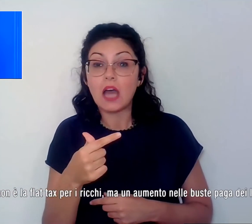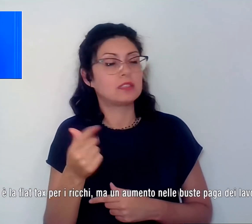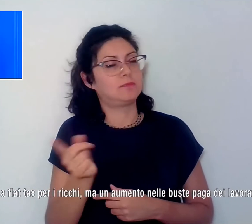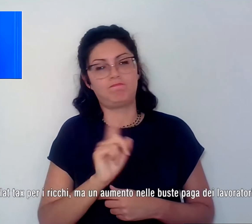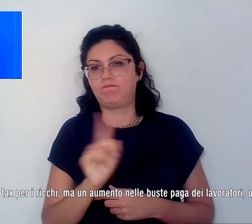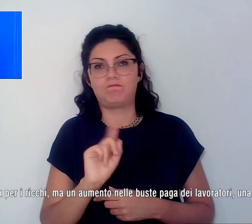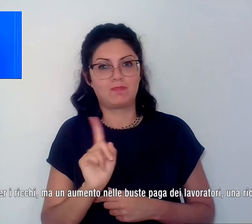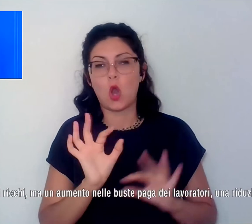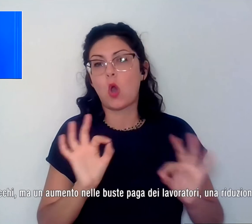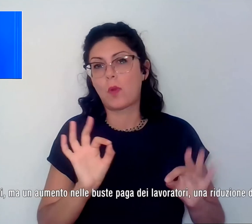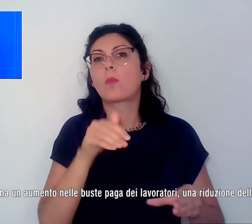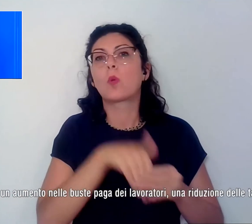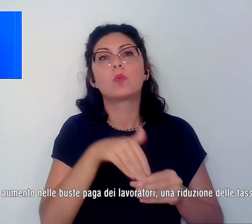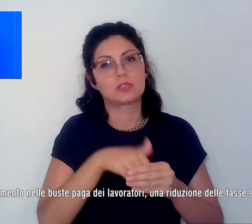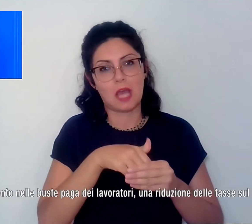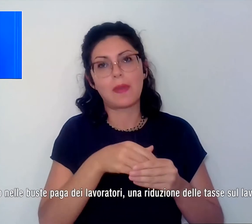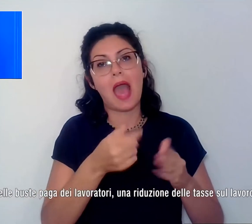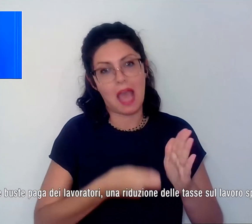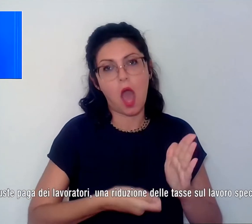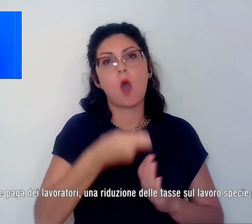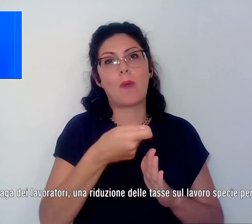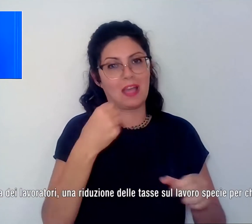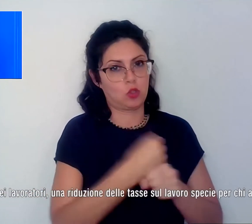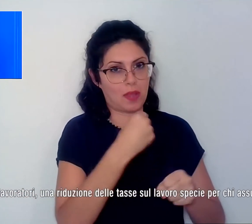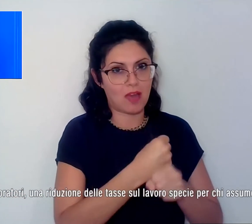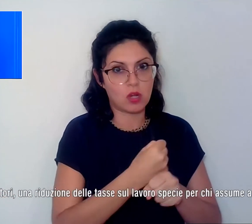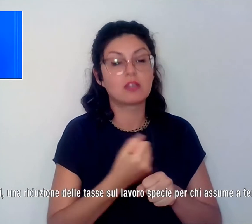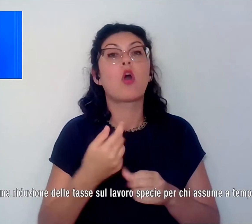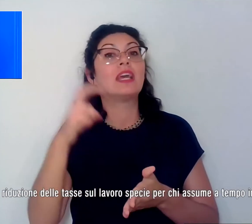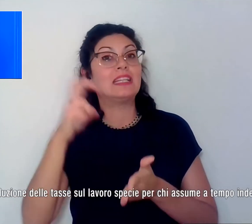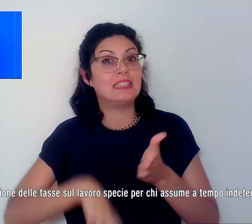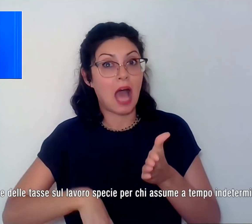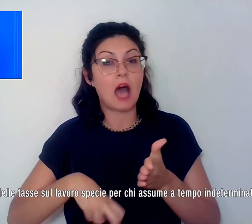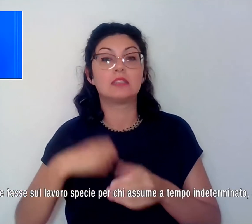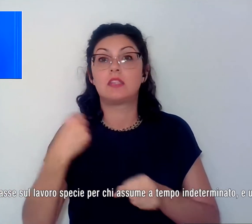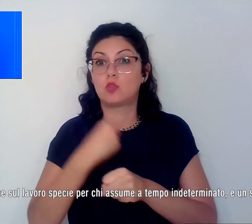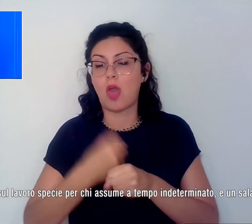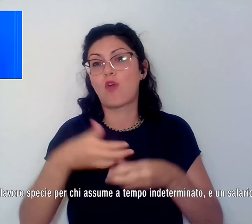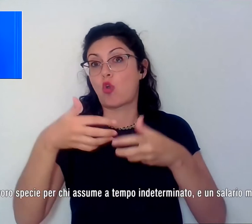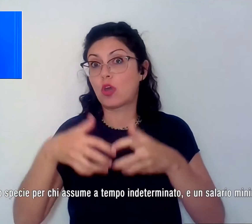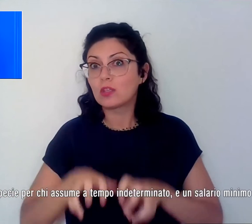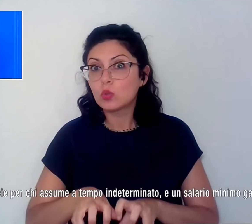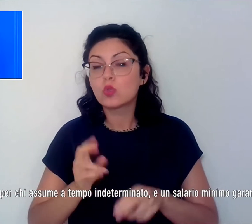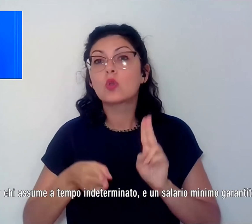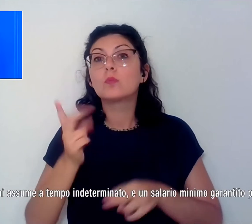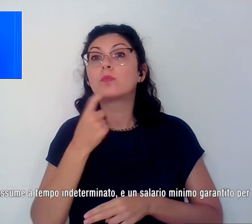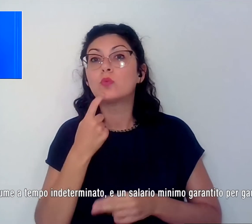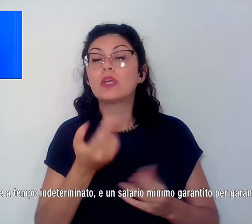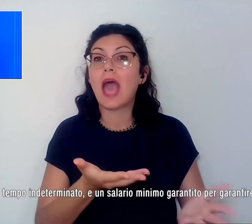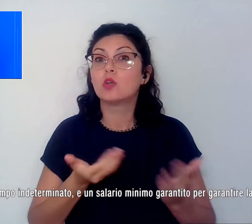buste paga dei lavoratori, una riduzione delle tasse sul lavoro soprattutto per chi assume a tempo